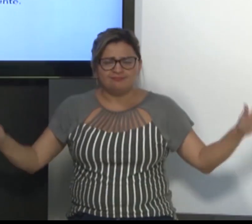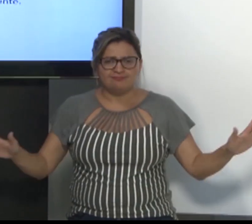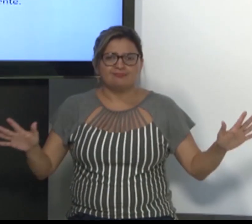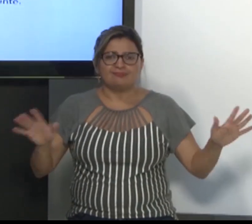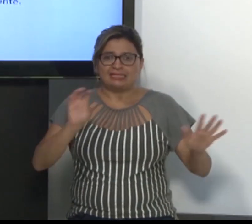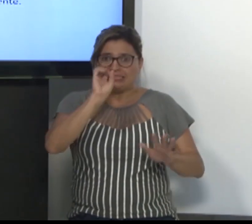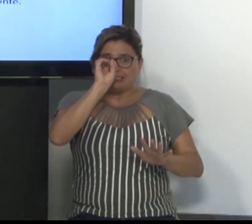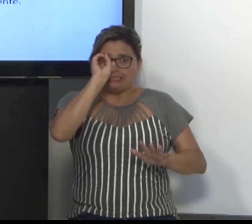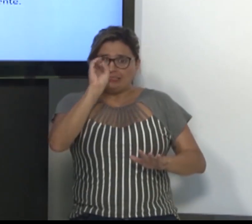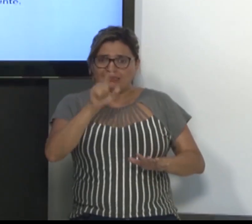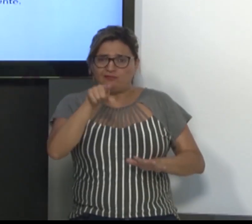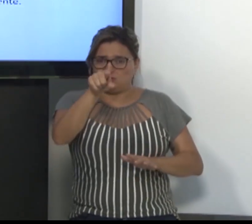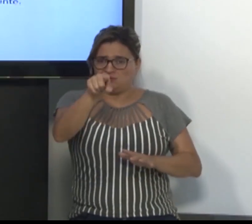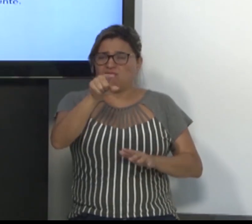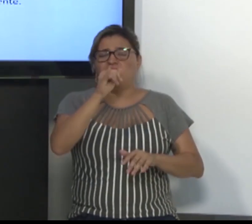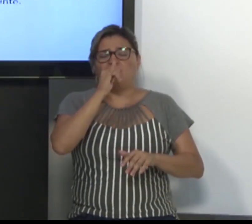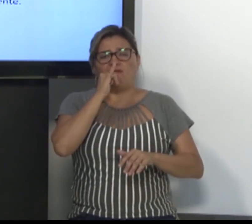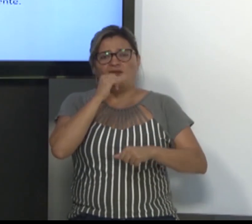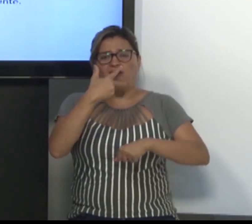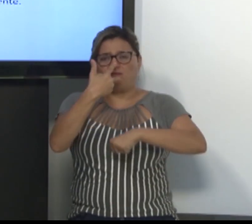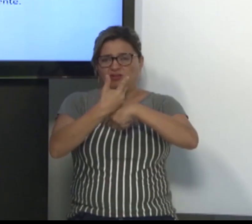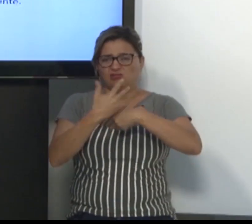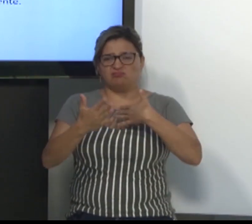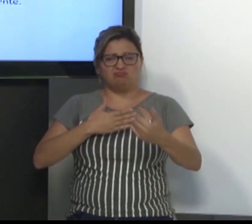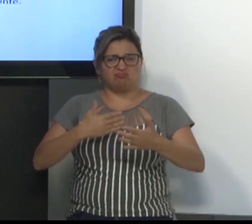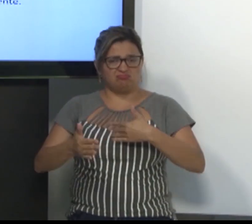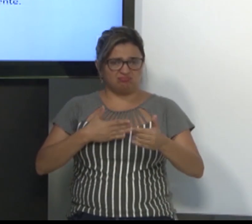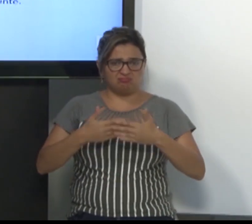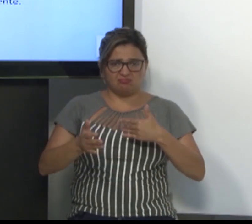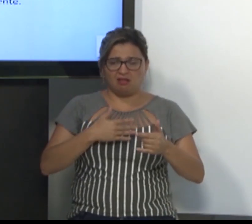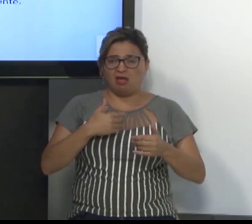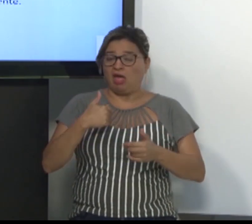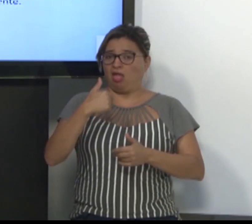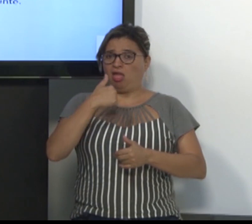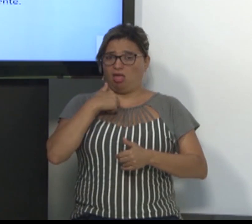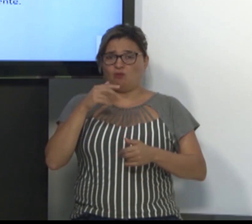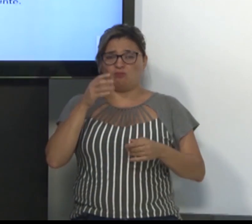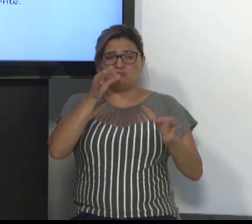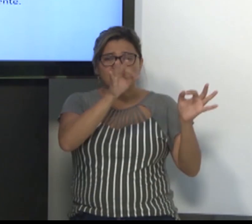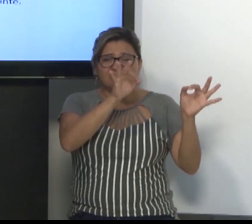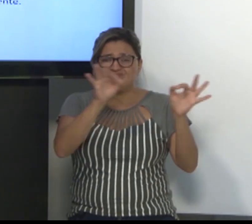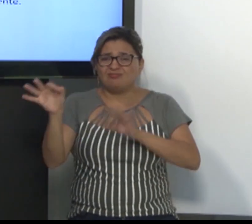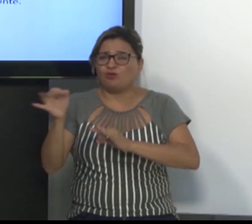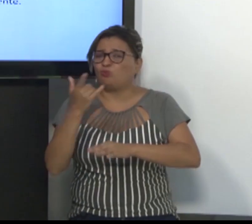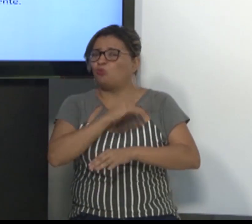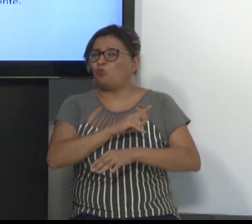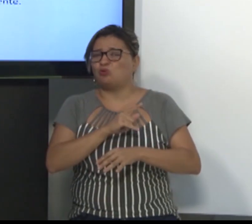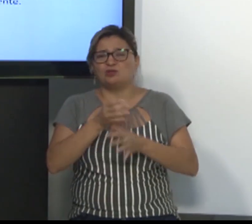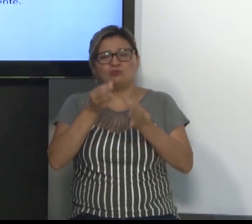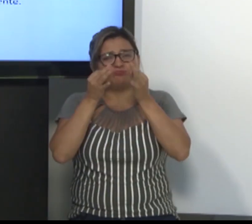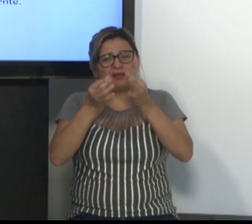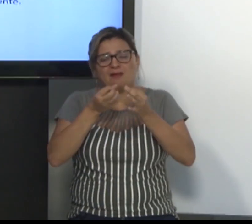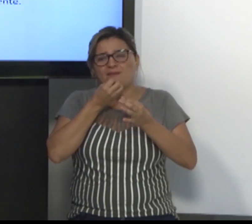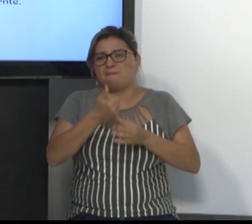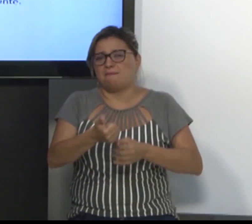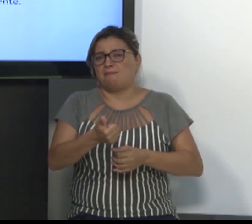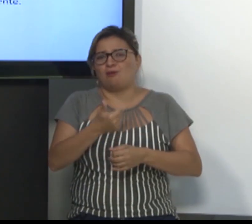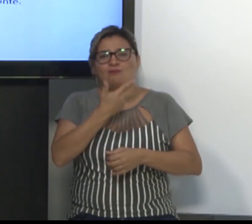No momento em que for fazer um vídeo, se o aluno, ele não prestar atenção